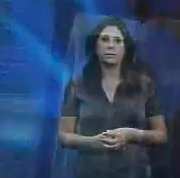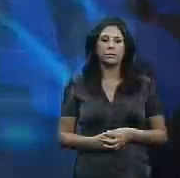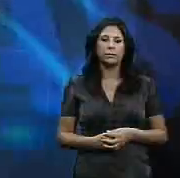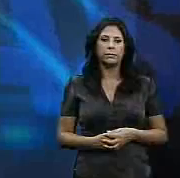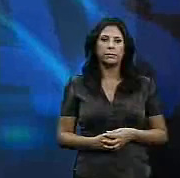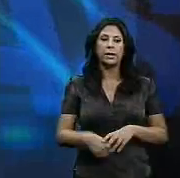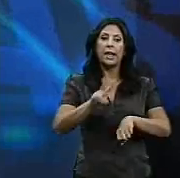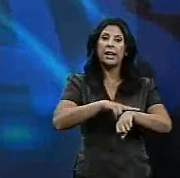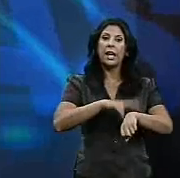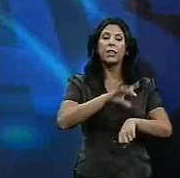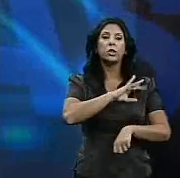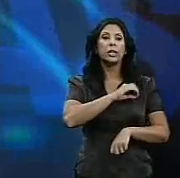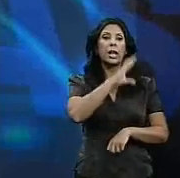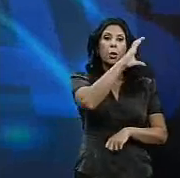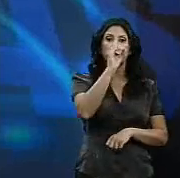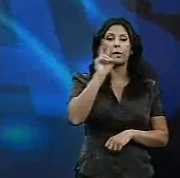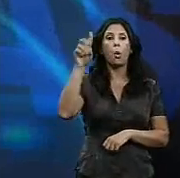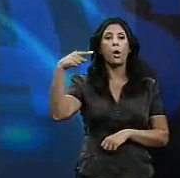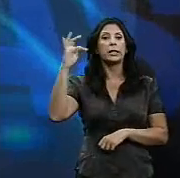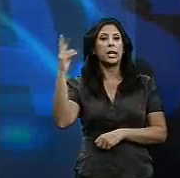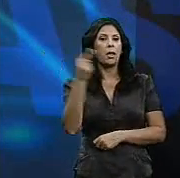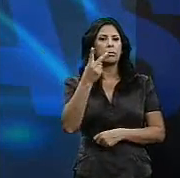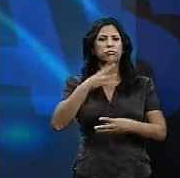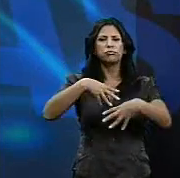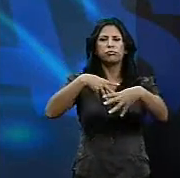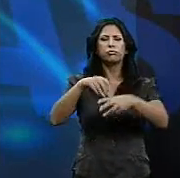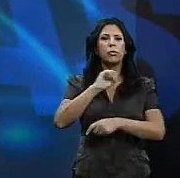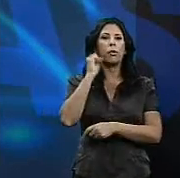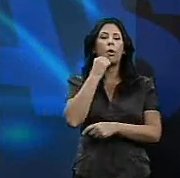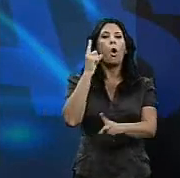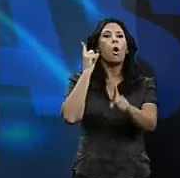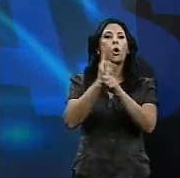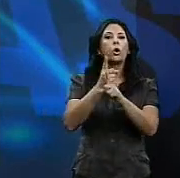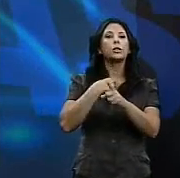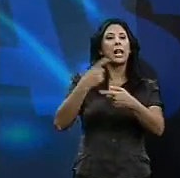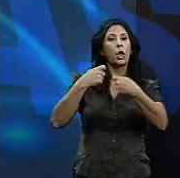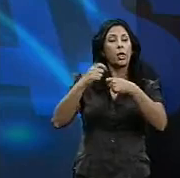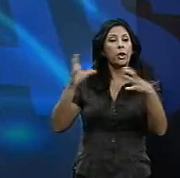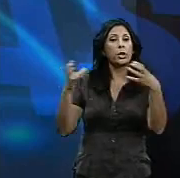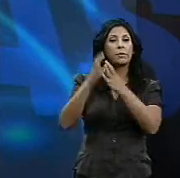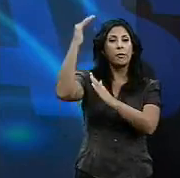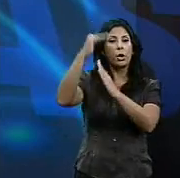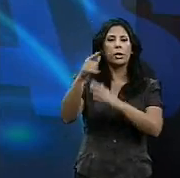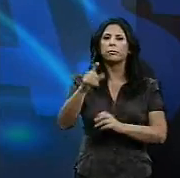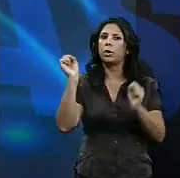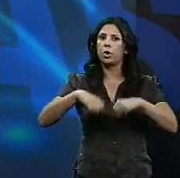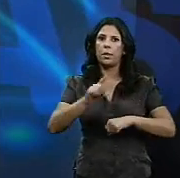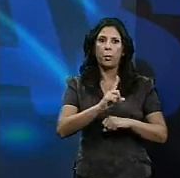Y delegados sindicales de comisiones obreras y UGT se manifestaban contra el bloqueo de las negociaciones colectivas. Reclaman más